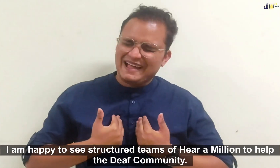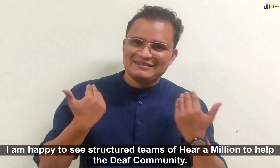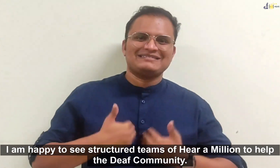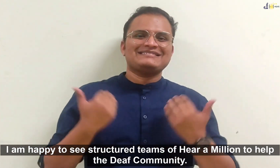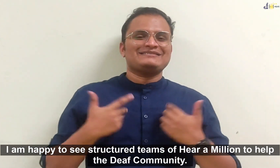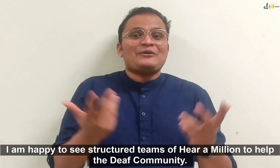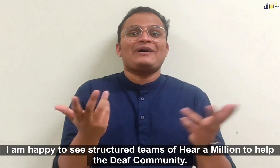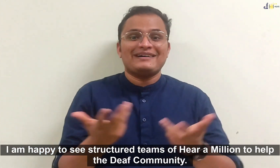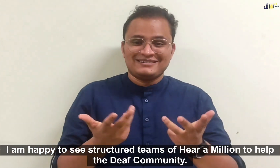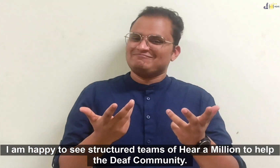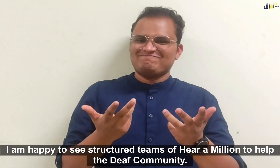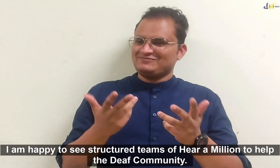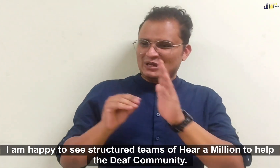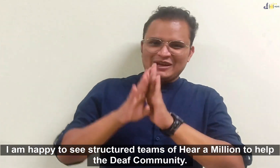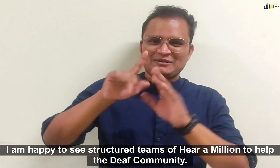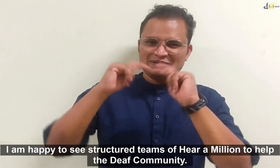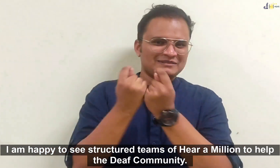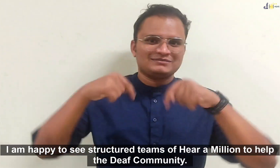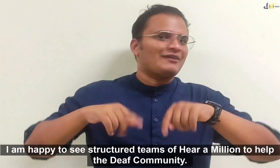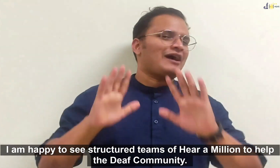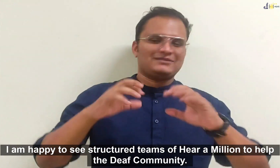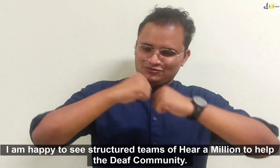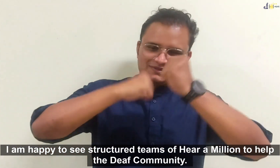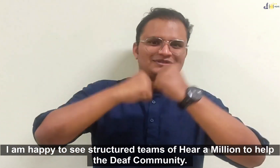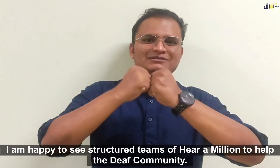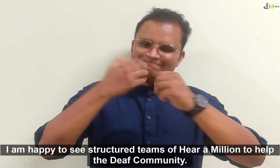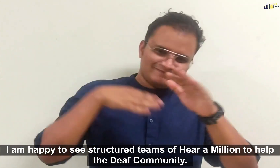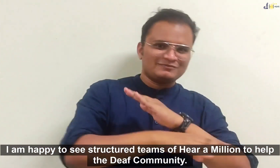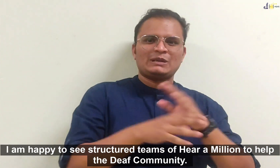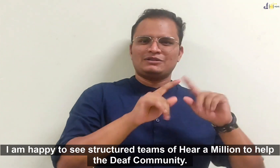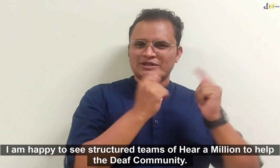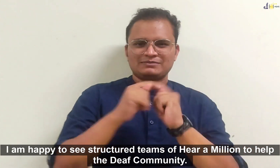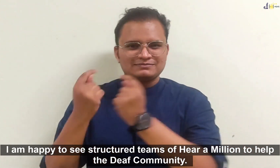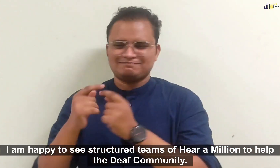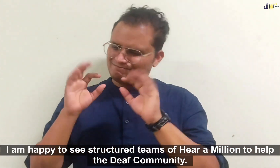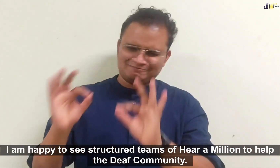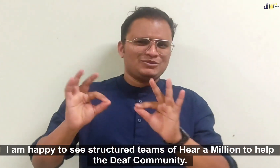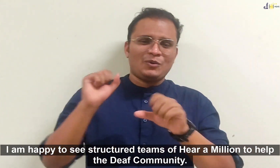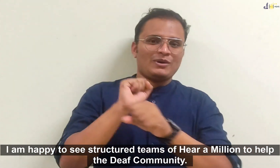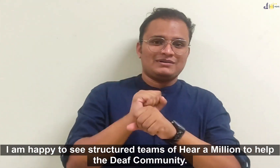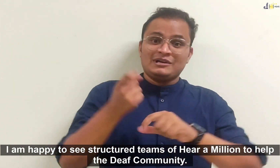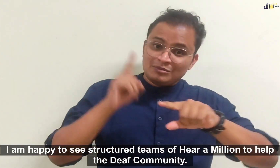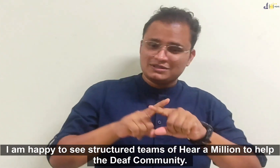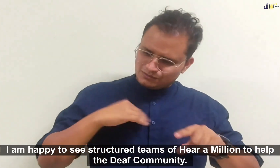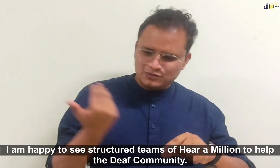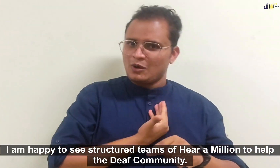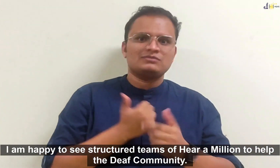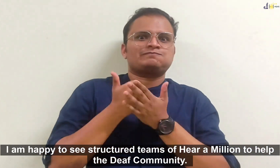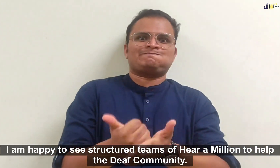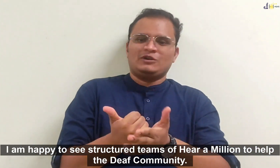कैसे बधि लोगों को फायदा हो सकता और मैं RBL Bank का बहुत धन्यवाद करना चाहती हूं मैं बहुत ही खुश हो कि Haira Million एक ऐसी टीम बनी है